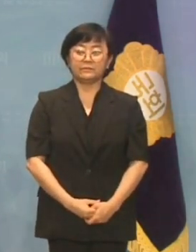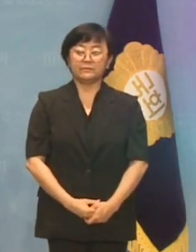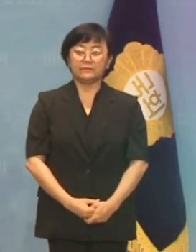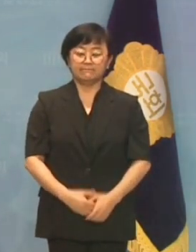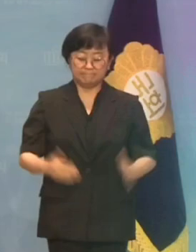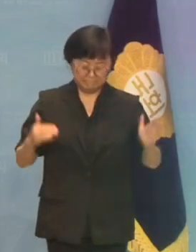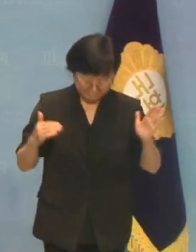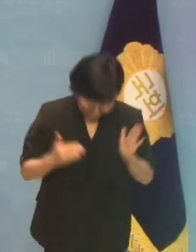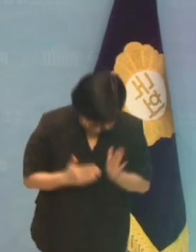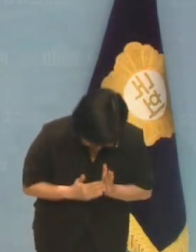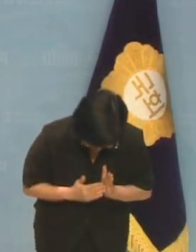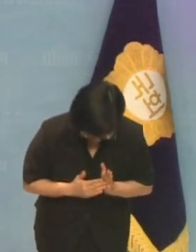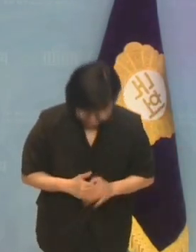이상입니다.